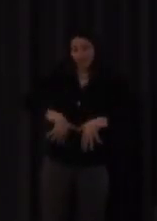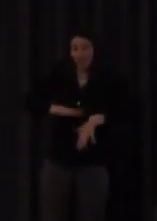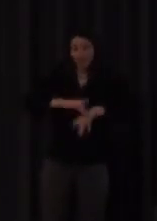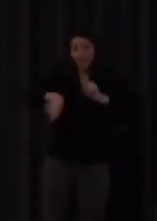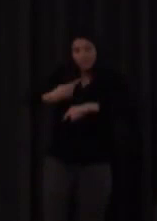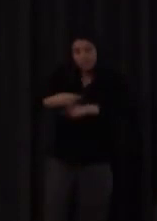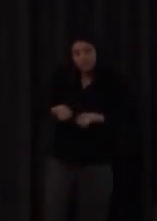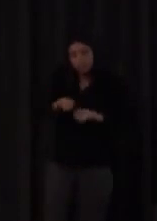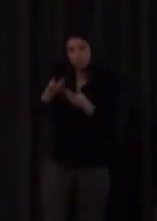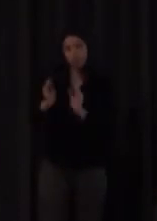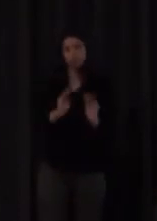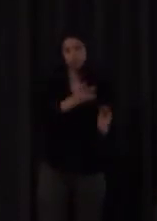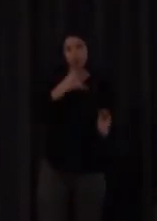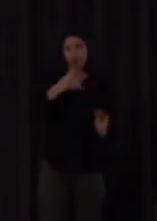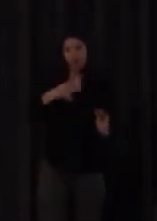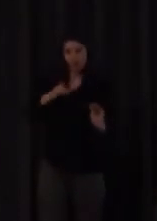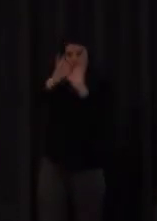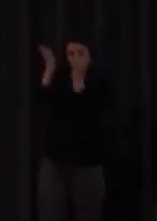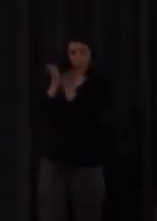su conocimiento del mundo